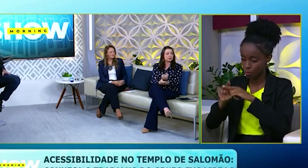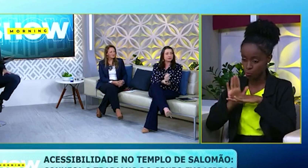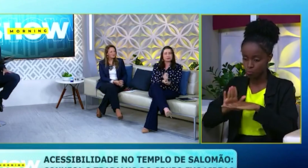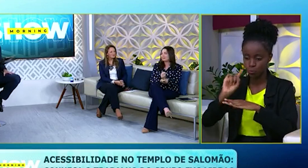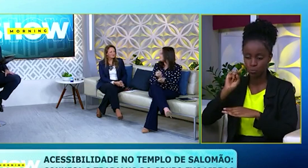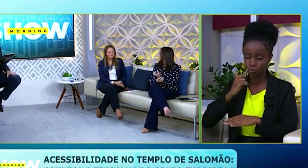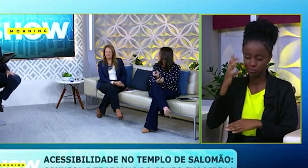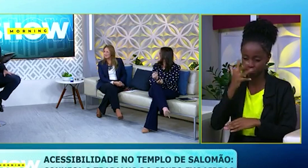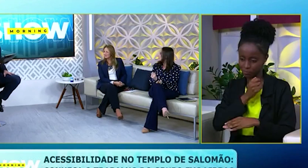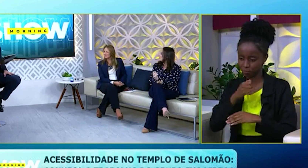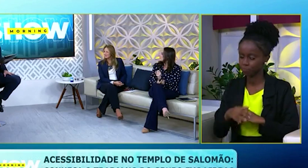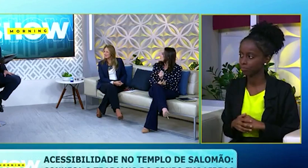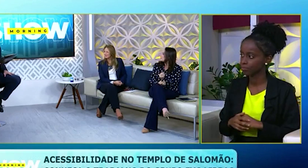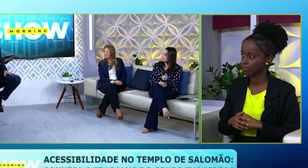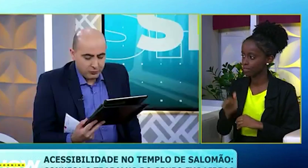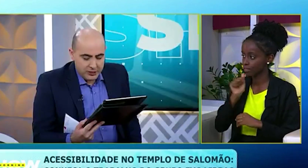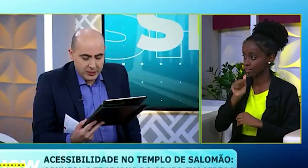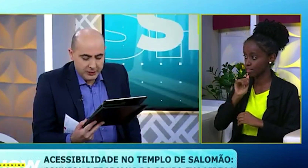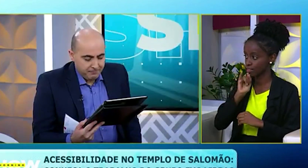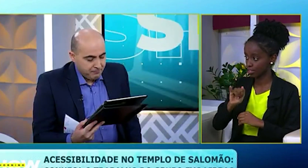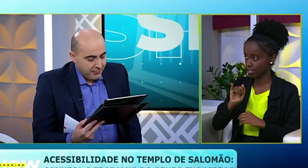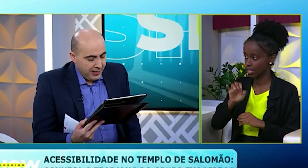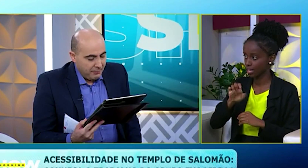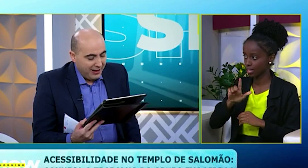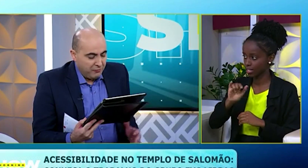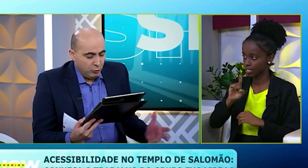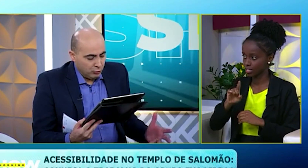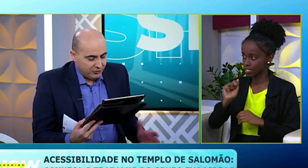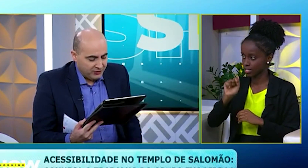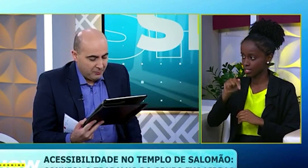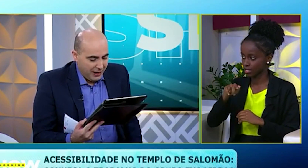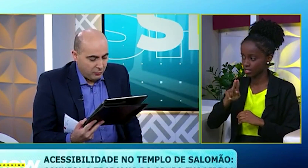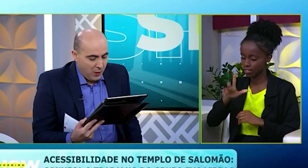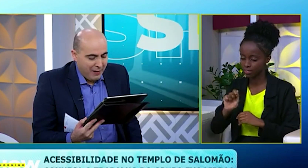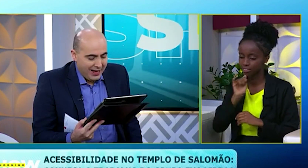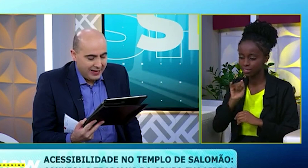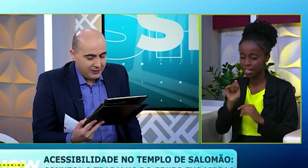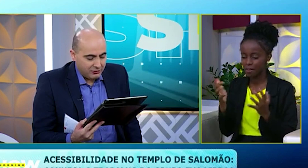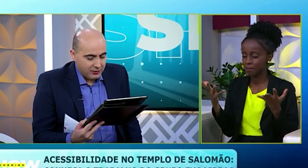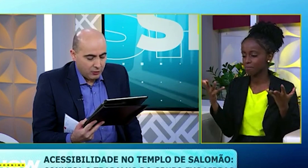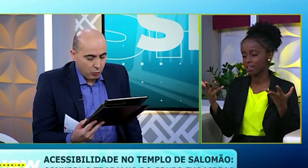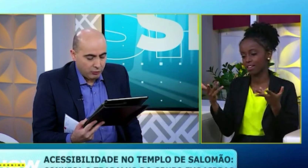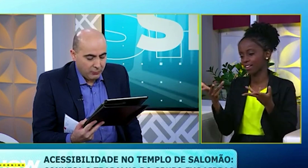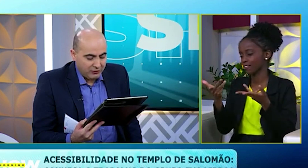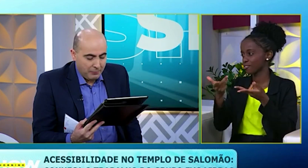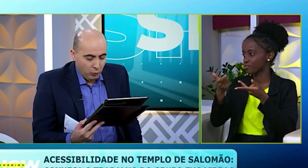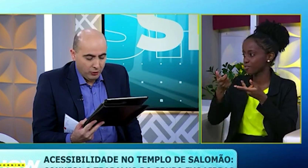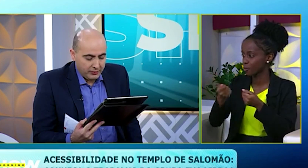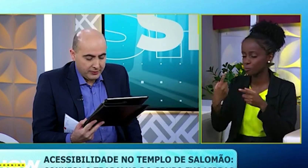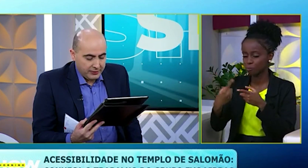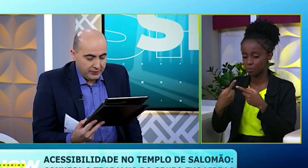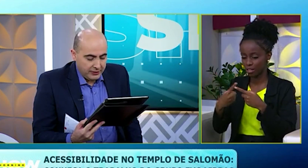É algo muito bonito. A Elisângela está comentando que é maravilhoso esse trabalho. Não há barreiras quando temos